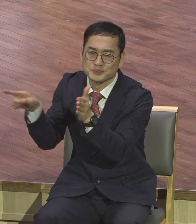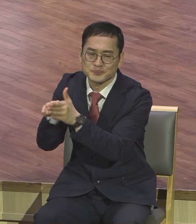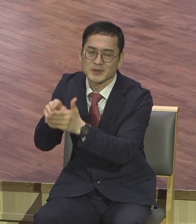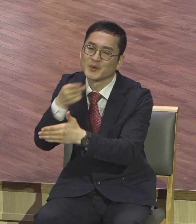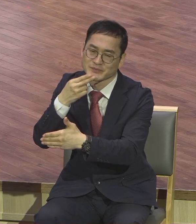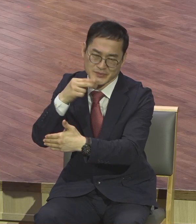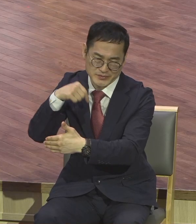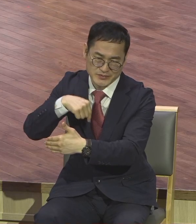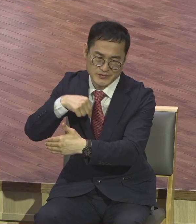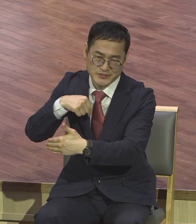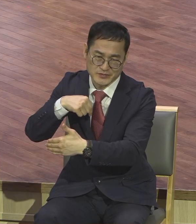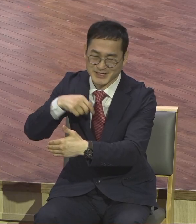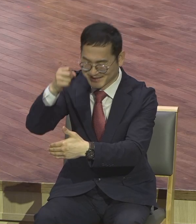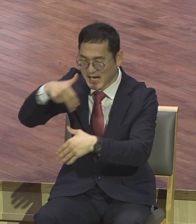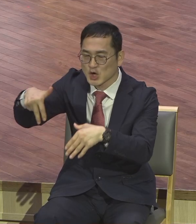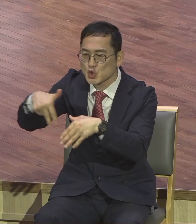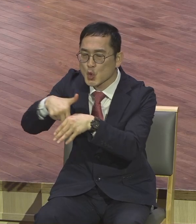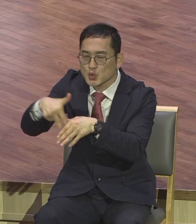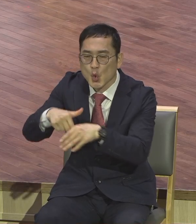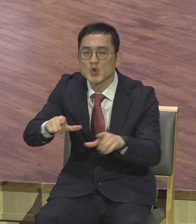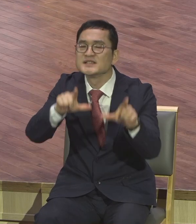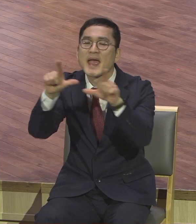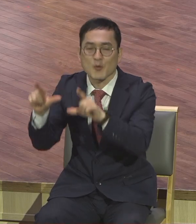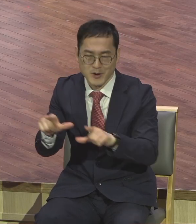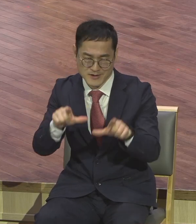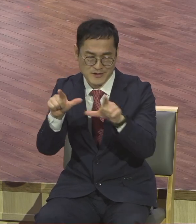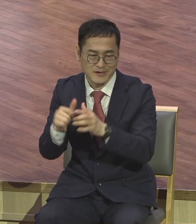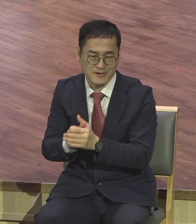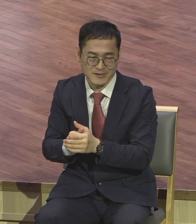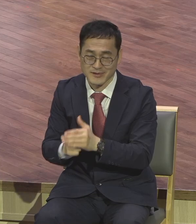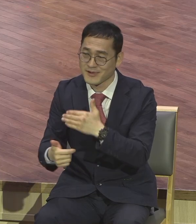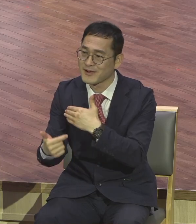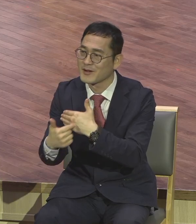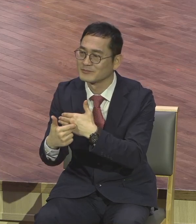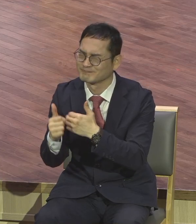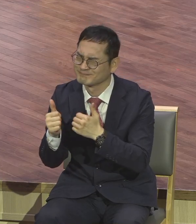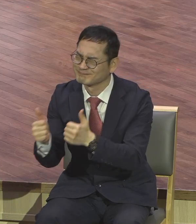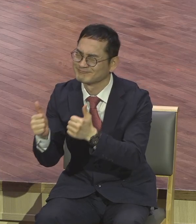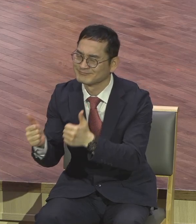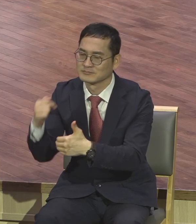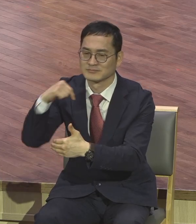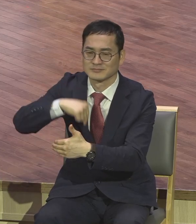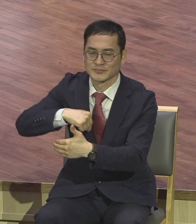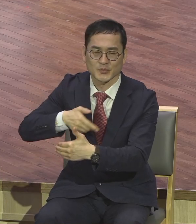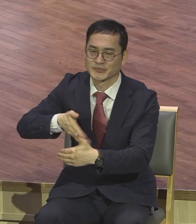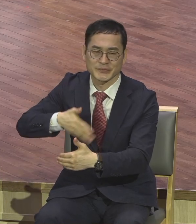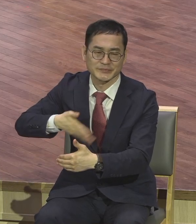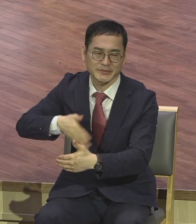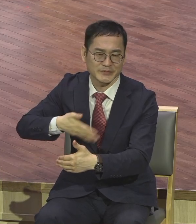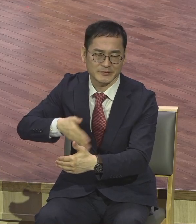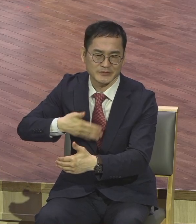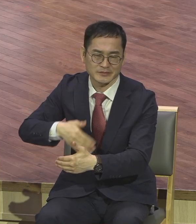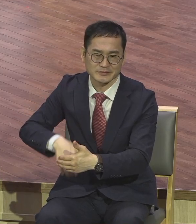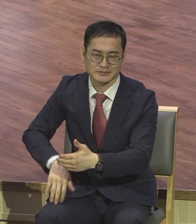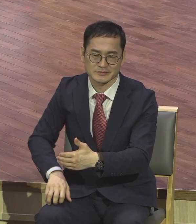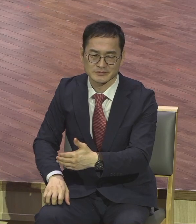종교생활 라고 그래요. 종교생활 처음부터 없었다고 있는 것이 보였지 처음부터 없었어요.